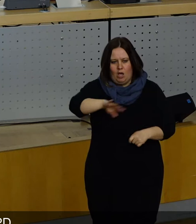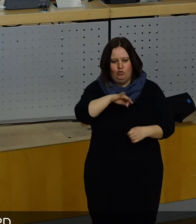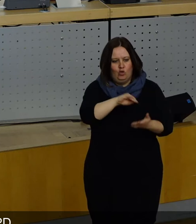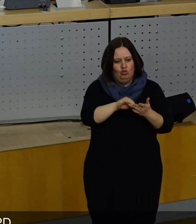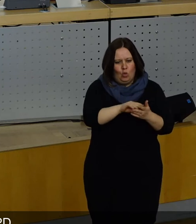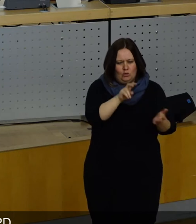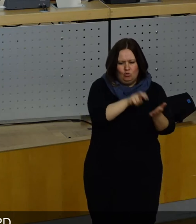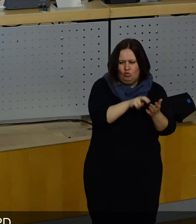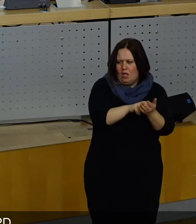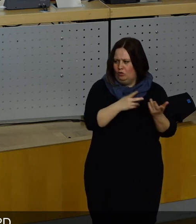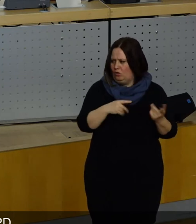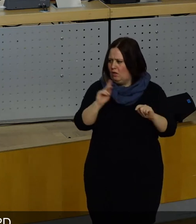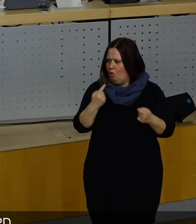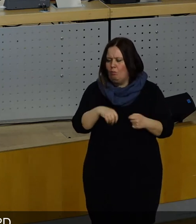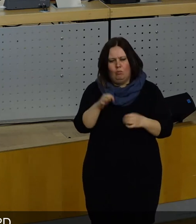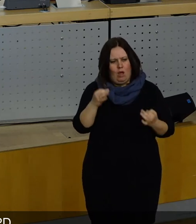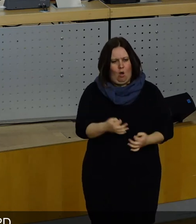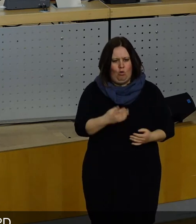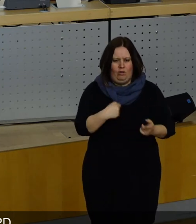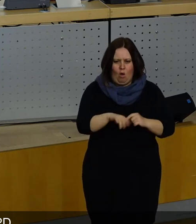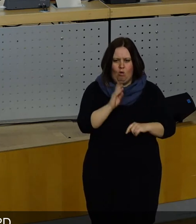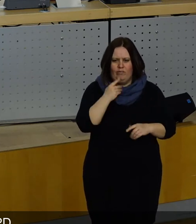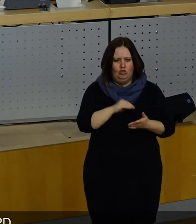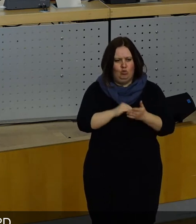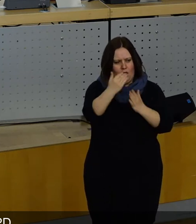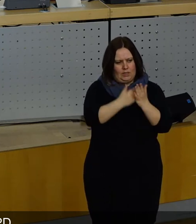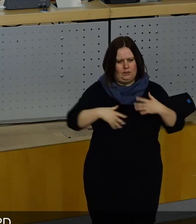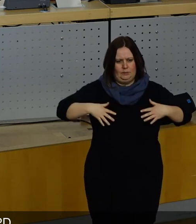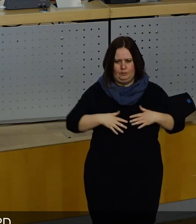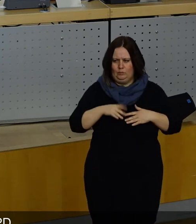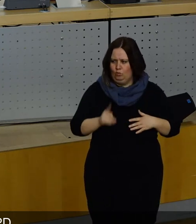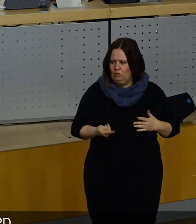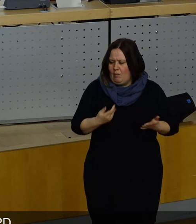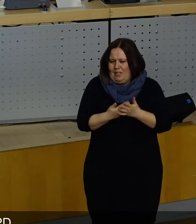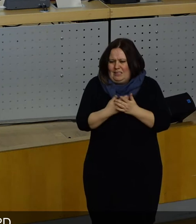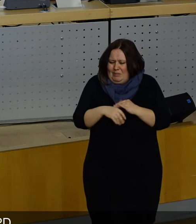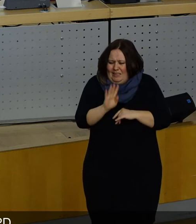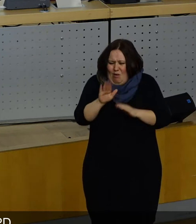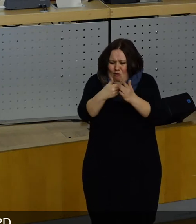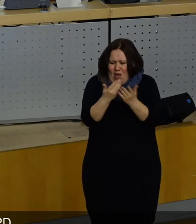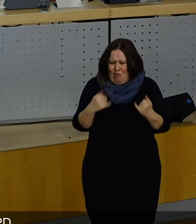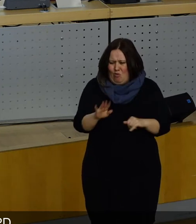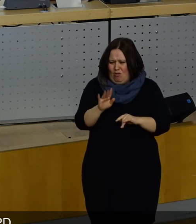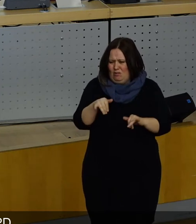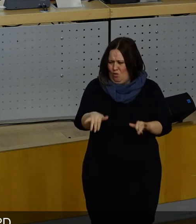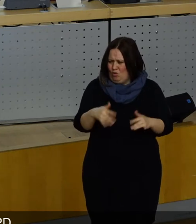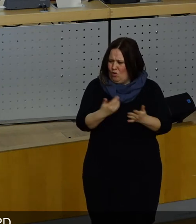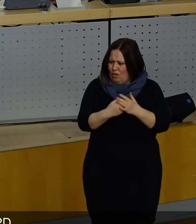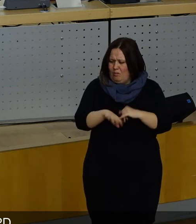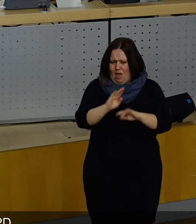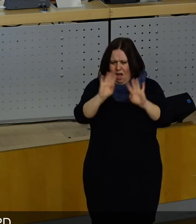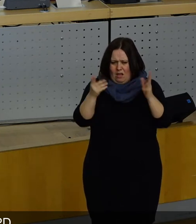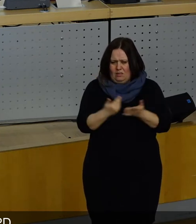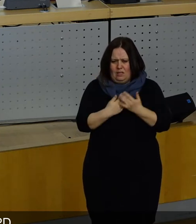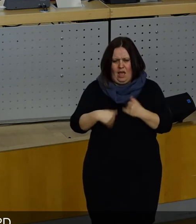Schulen zuständig ist. Dann hätten Sie auch hinschreiben können, man soll das Schulgesetz kennen. Aber genau das ist eben nicht die Grundlage, über die wir sprechen.